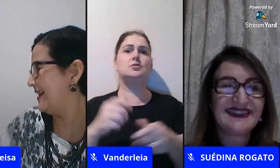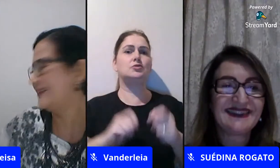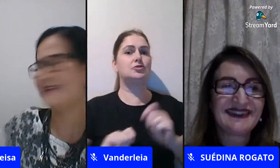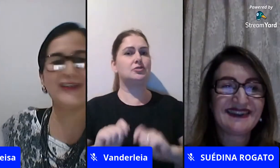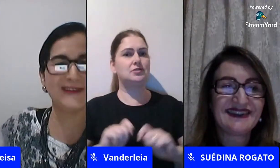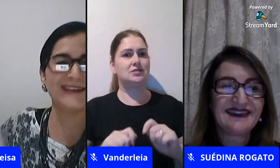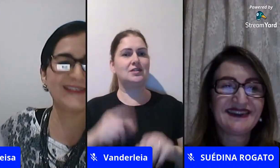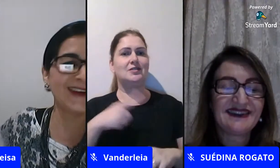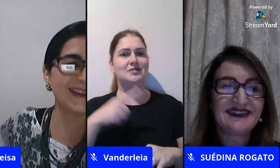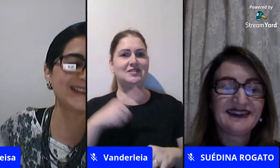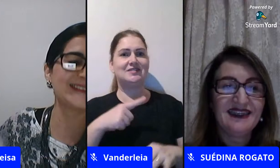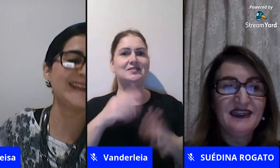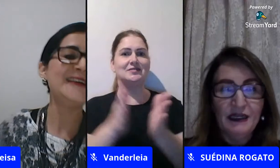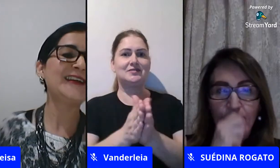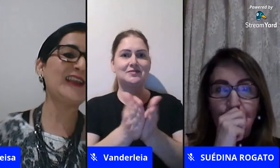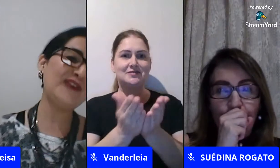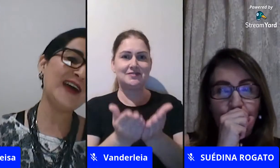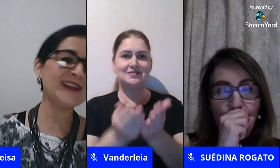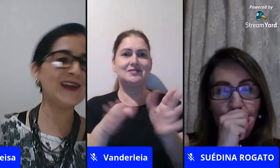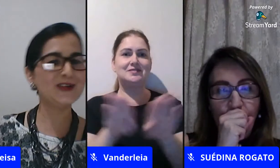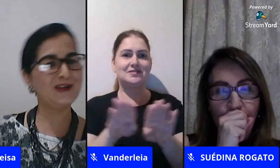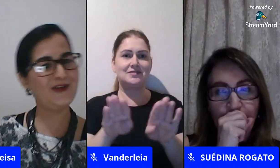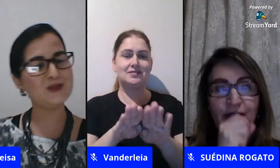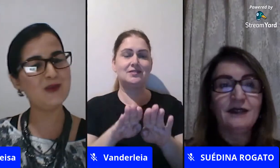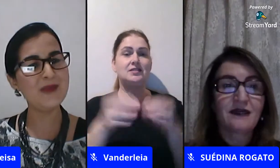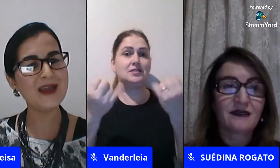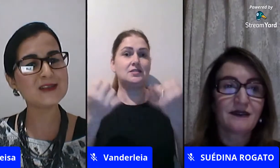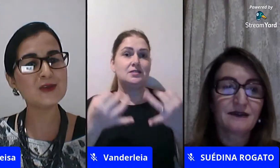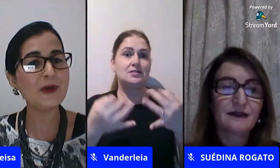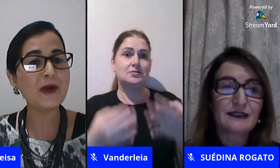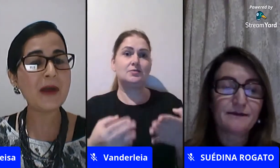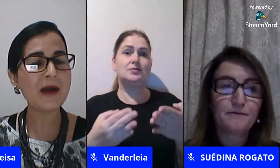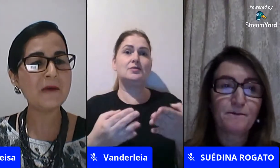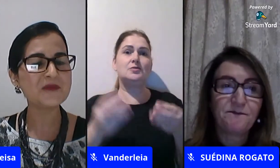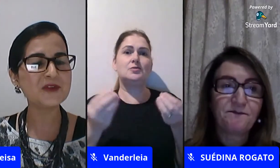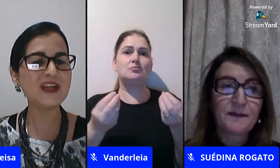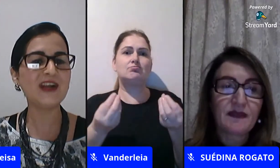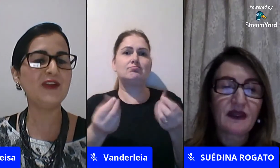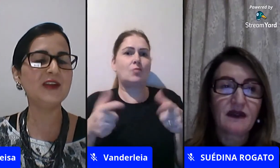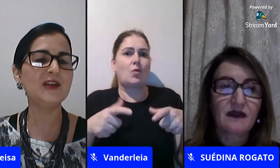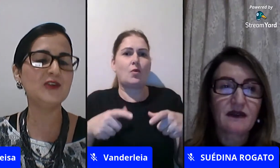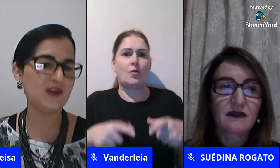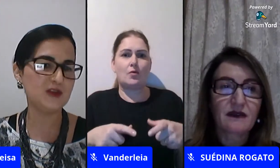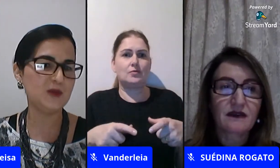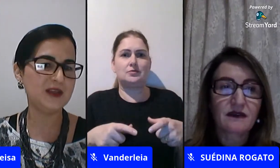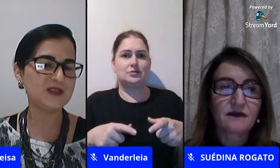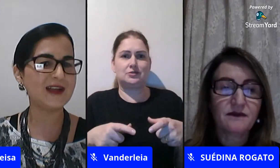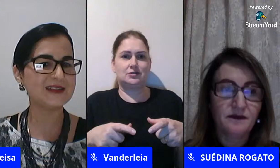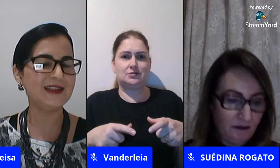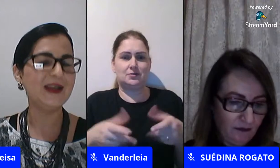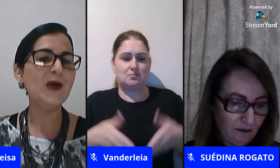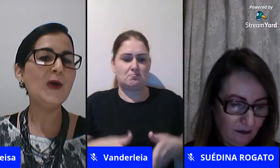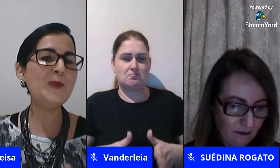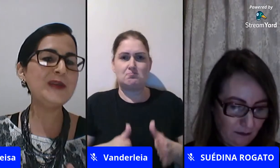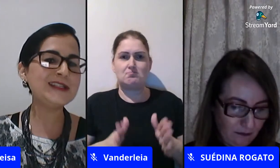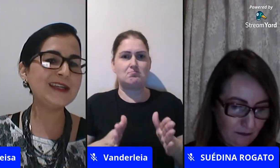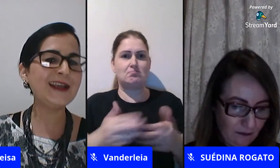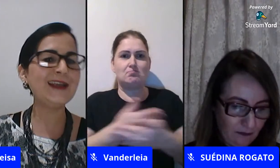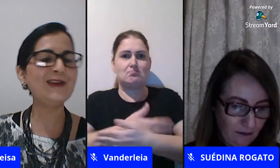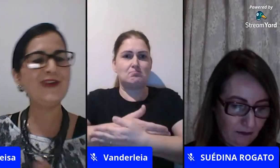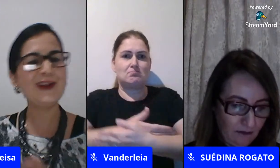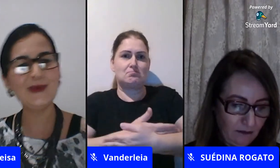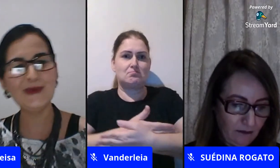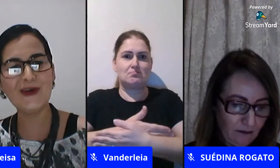curiosidade até o Santotis que fala de onde vem os bebês super normal não chega falando de onde vem os bebês fala assim o